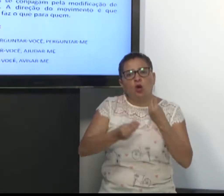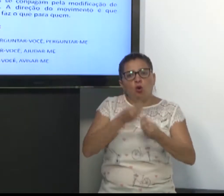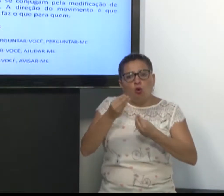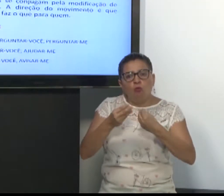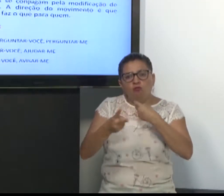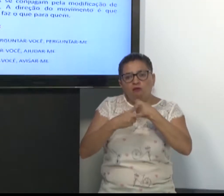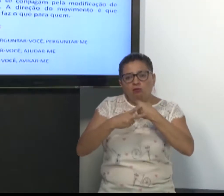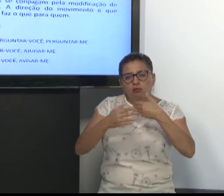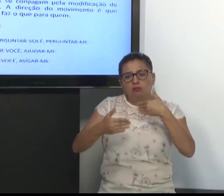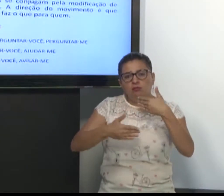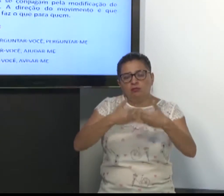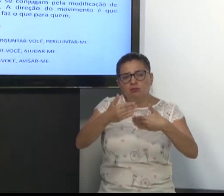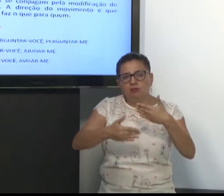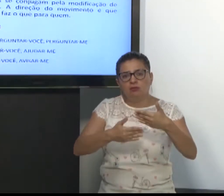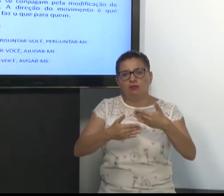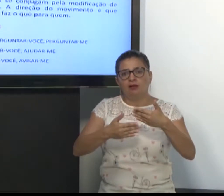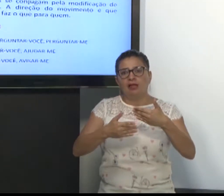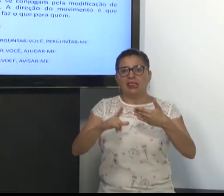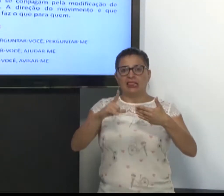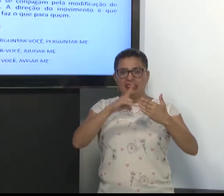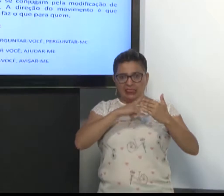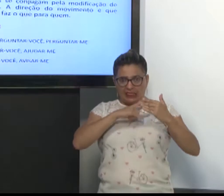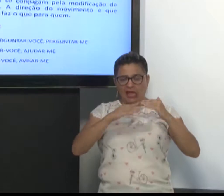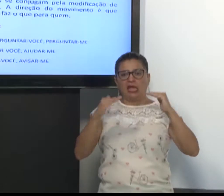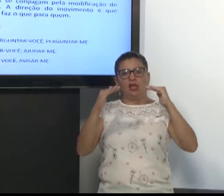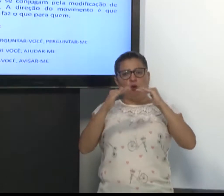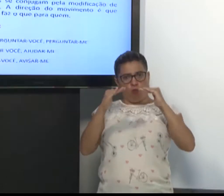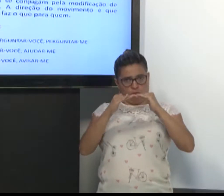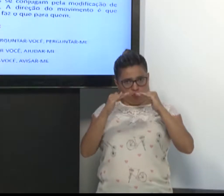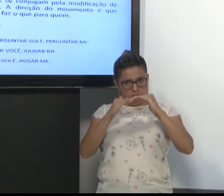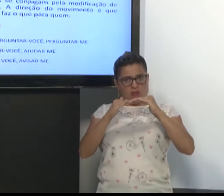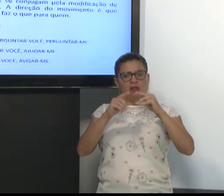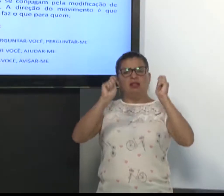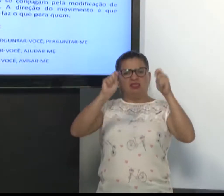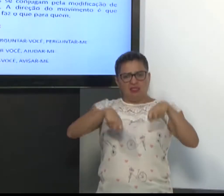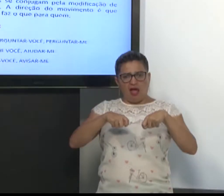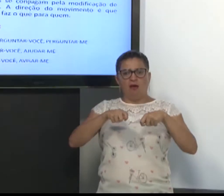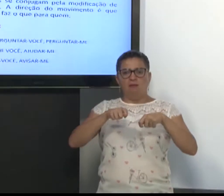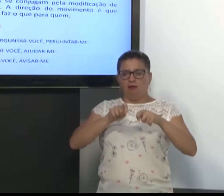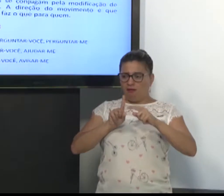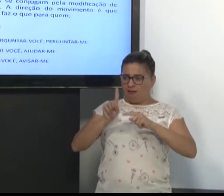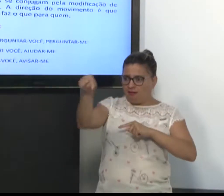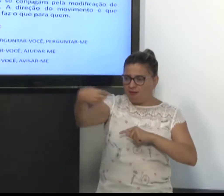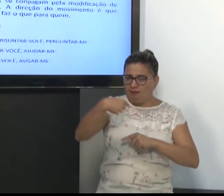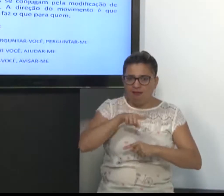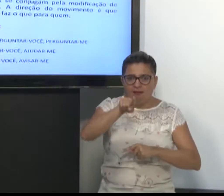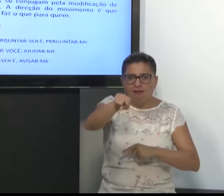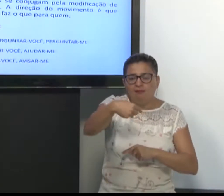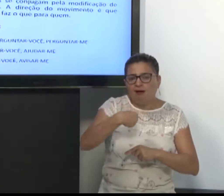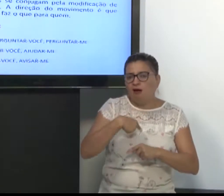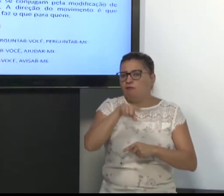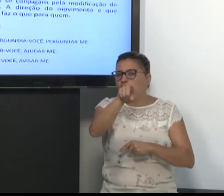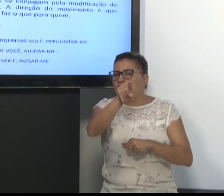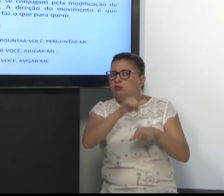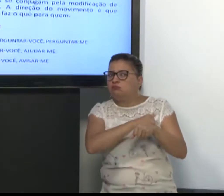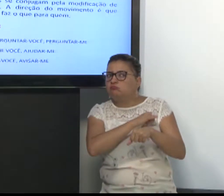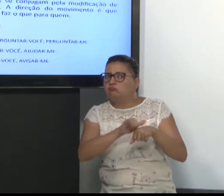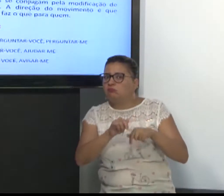Então, vocês precisam analisar qual é o verbo. Se eles combinam, tem concordância.